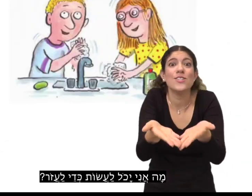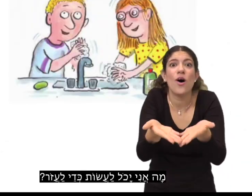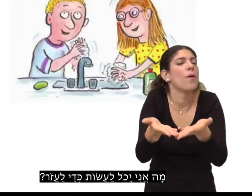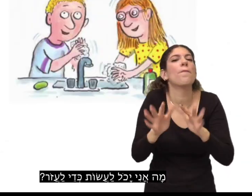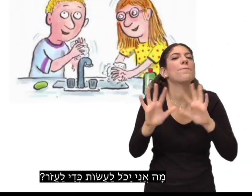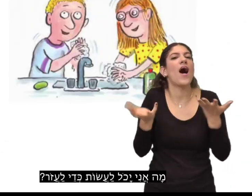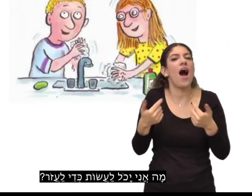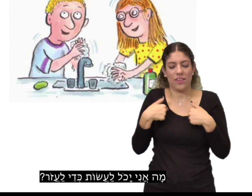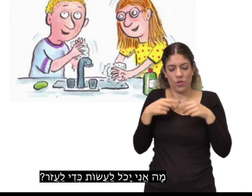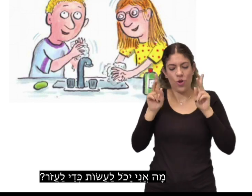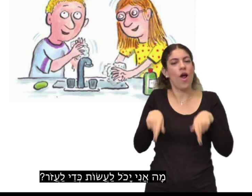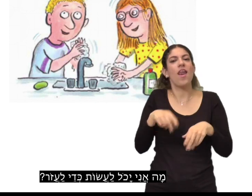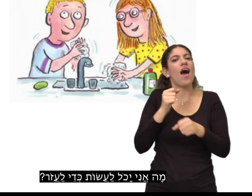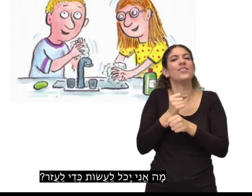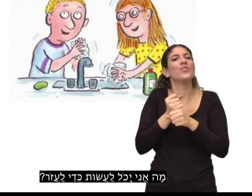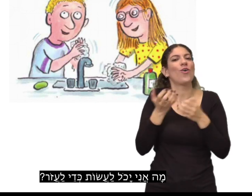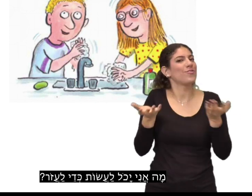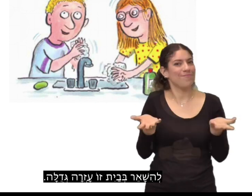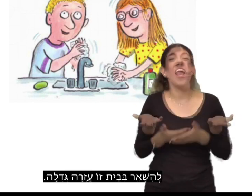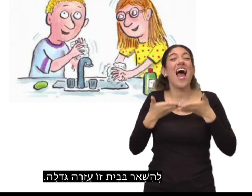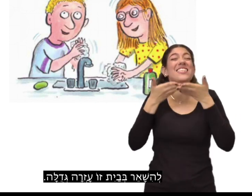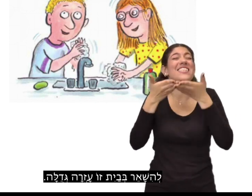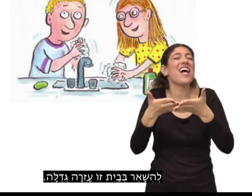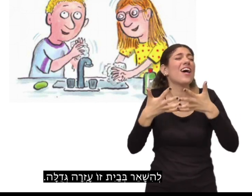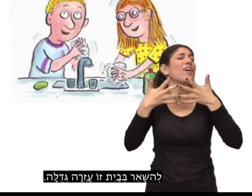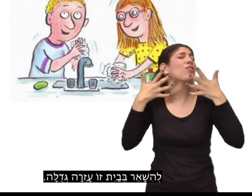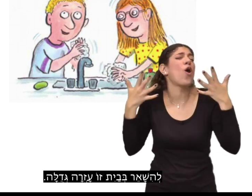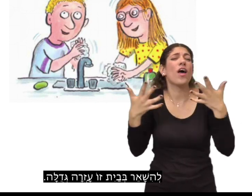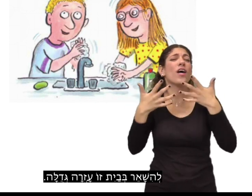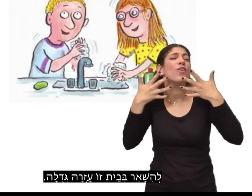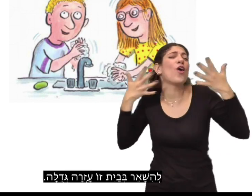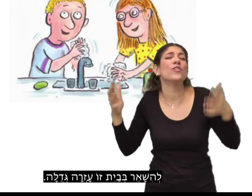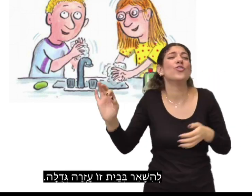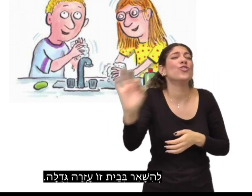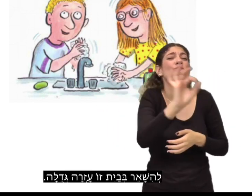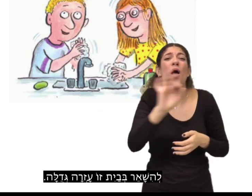כדי לעזור? להישאר בבית, זו עזרה גדולה.